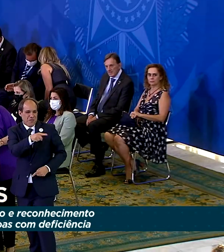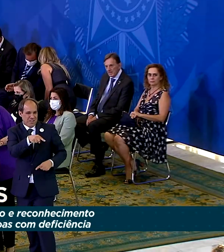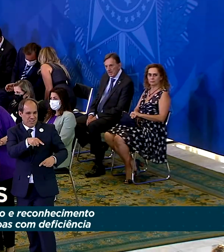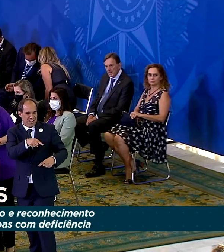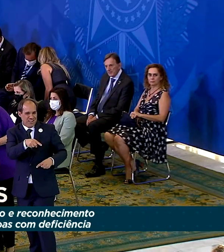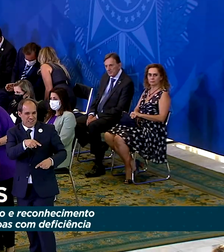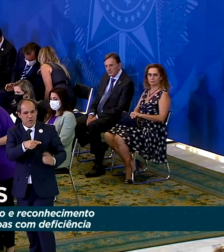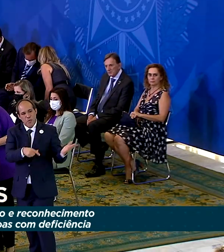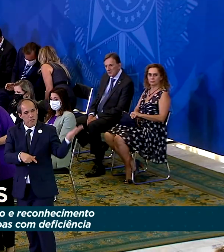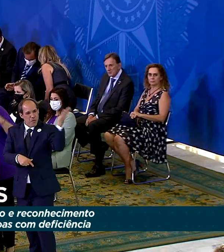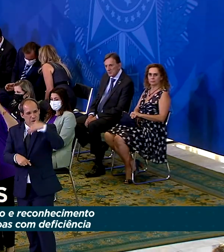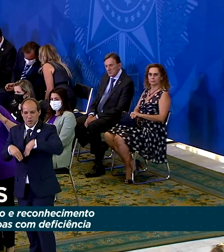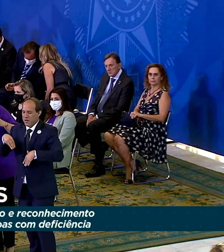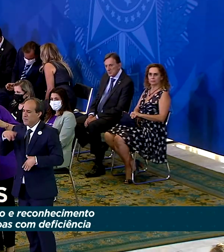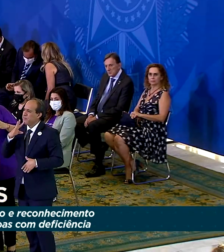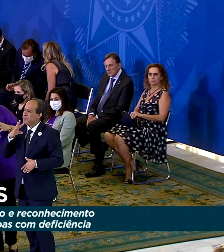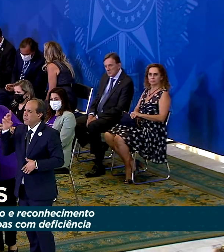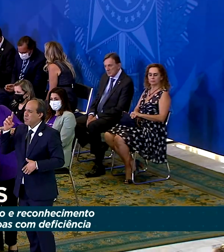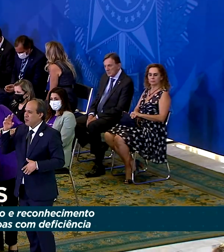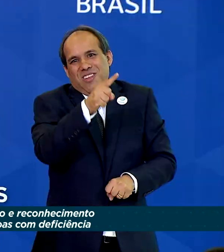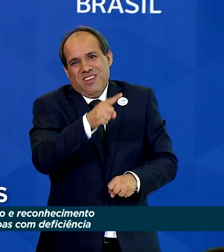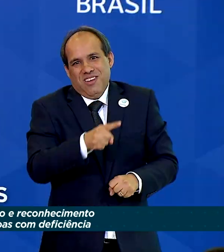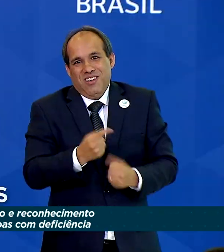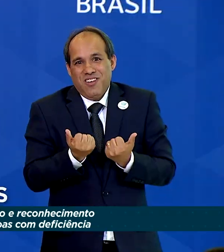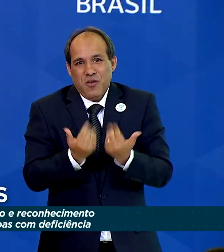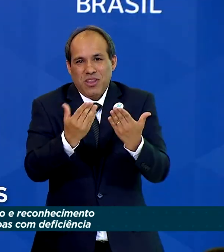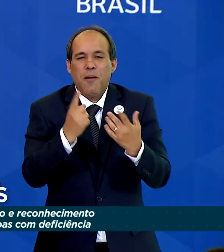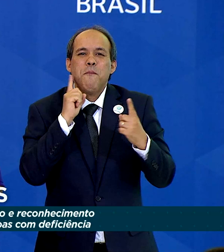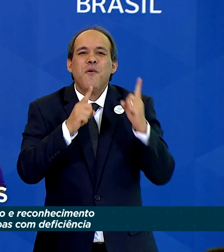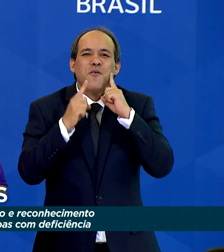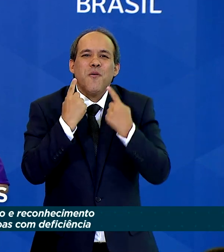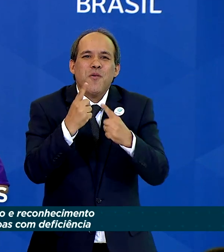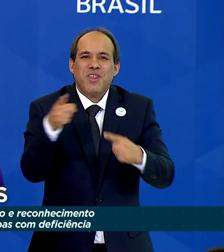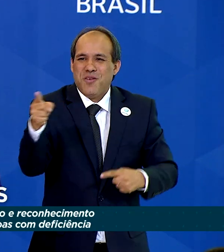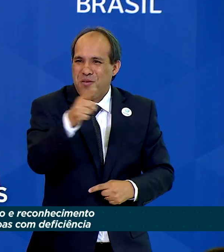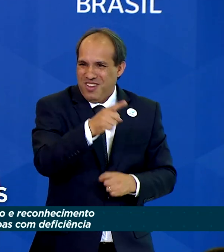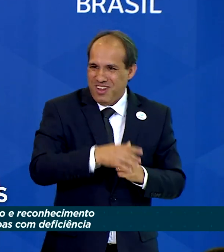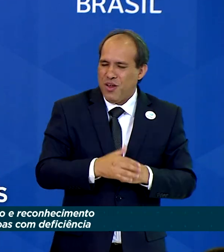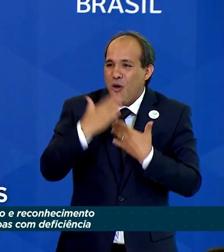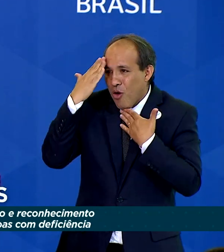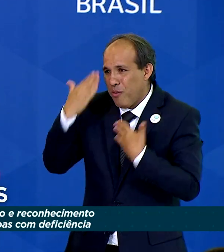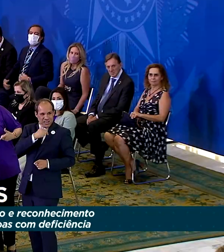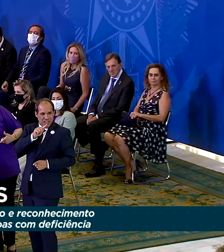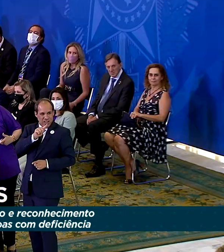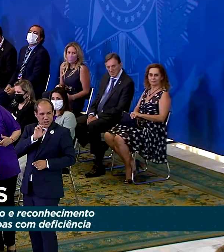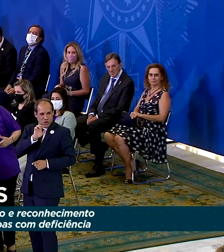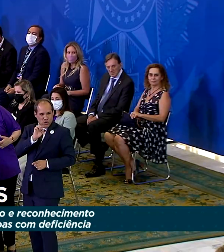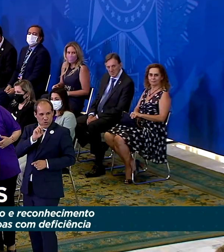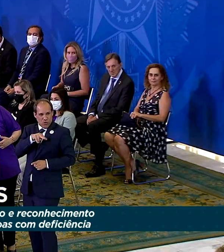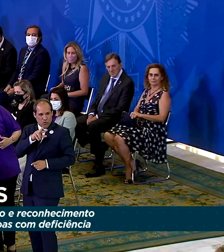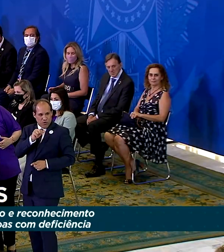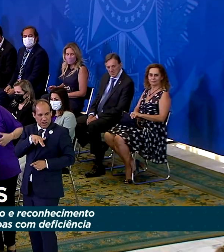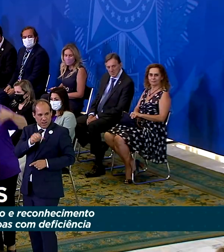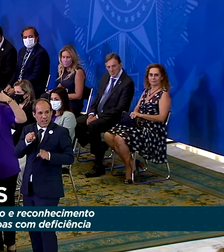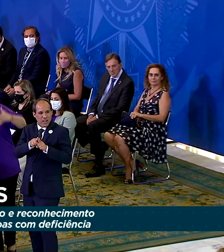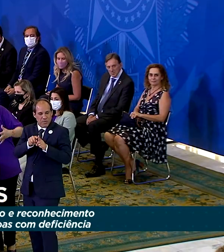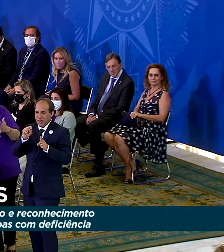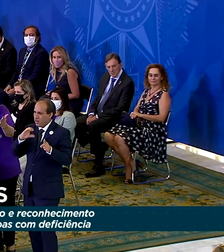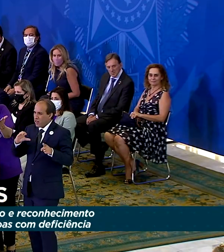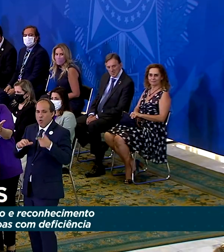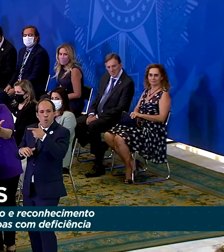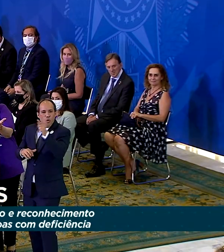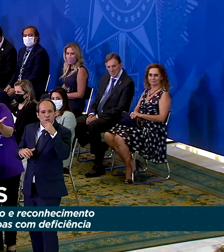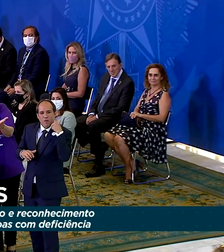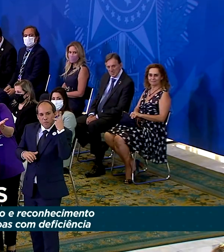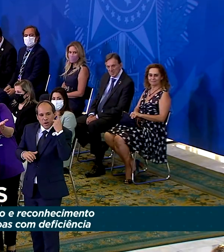homenagem ao Dia Internacional do Voluntariado, a ministra da Mulher, da Família e dos Direitos Humanos agradeceu o trabalho dos voluntários